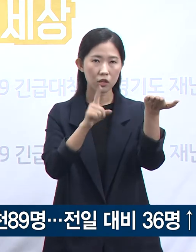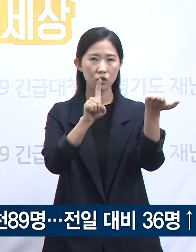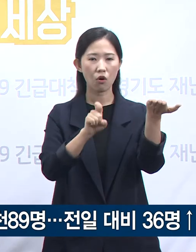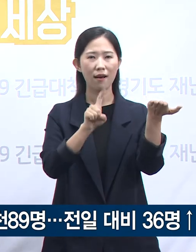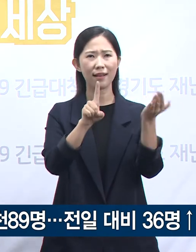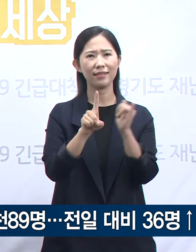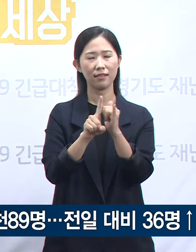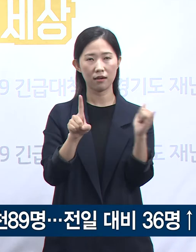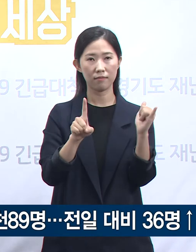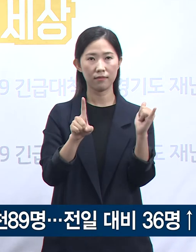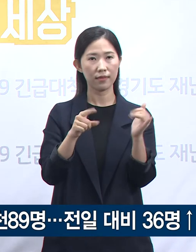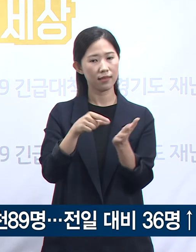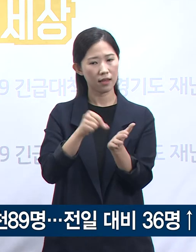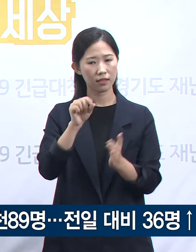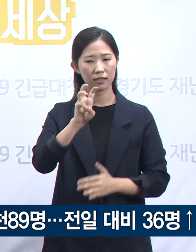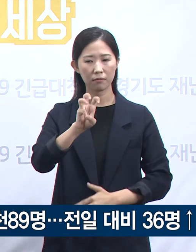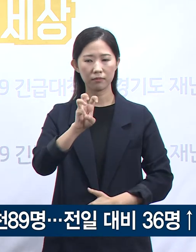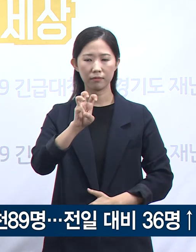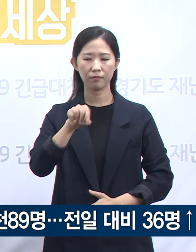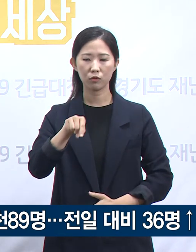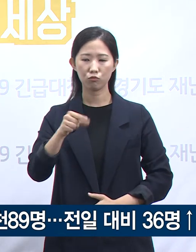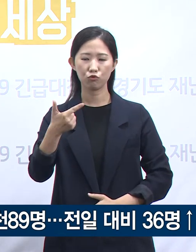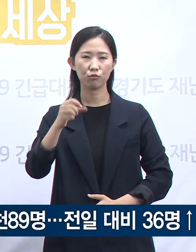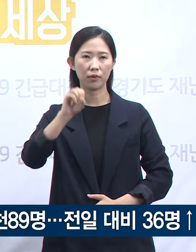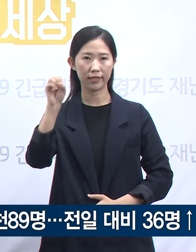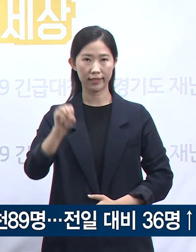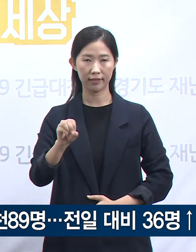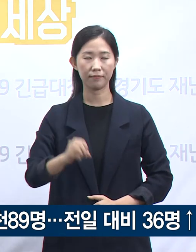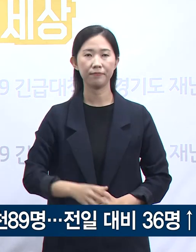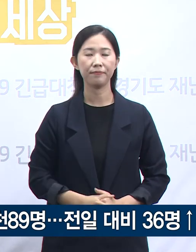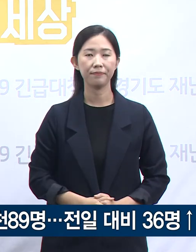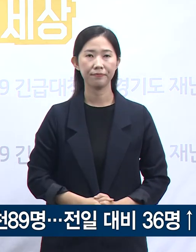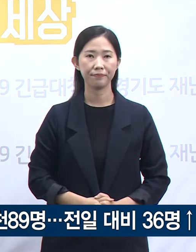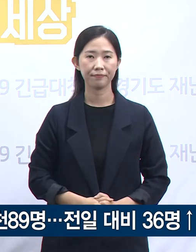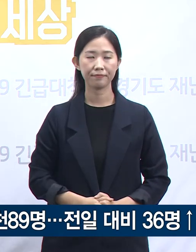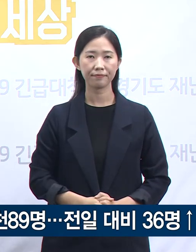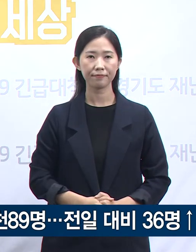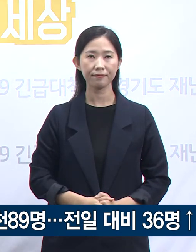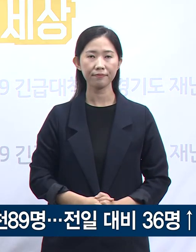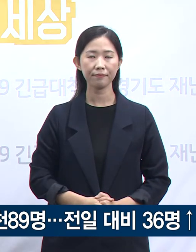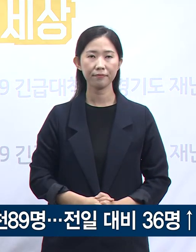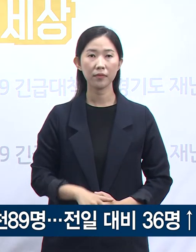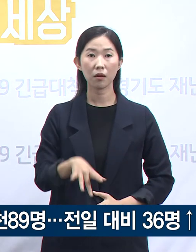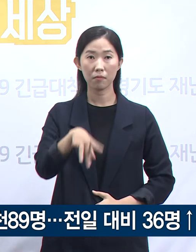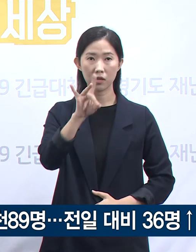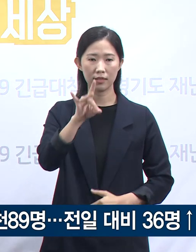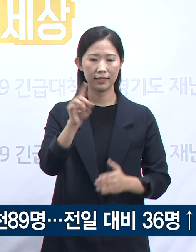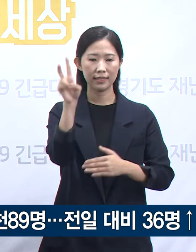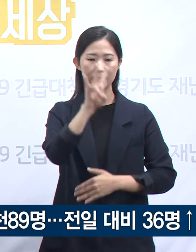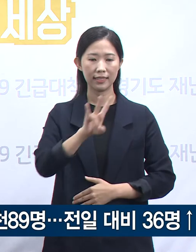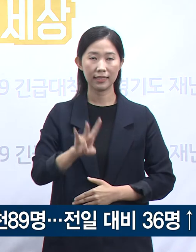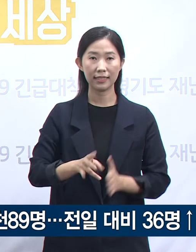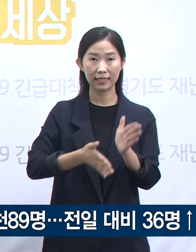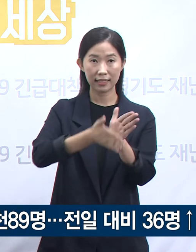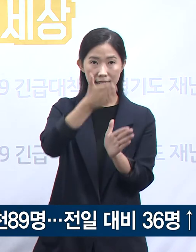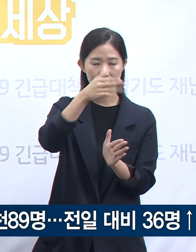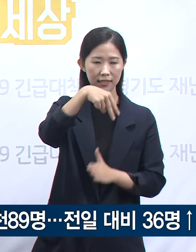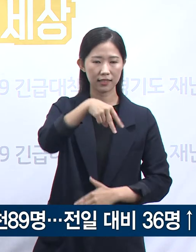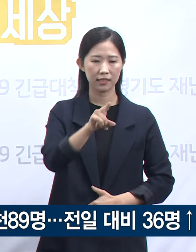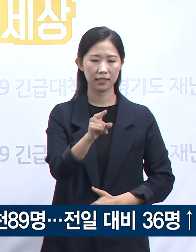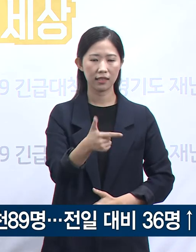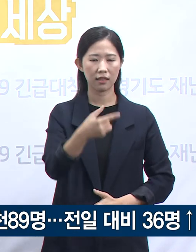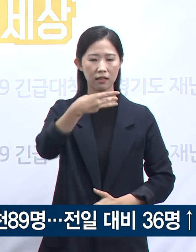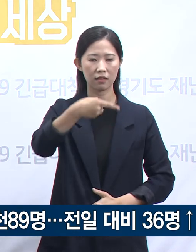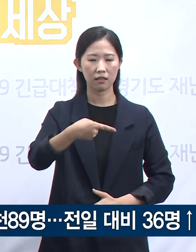.6%를 차지하고 있습니다. 다음으로 도내 주요 확진 상황에 대해 말씀드리겠습니다. 먼저 시흥 센트럴병원 관련 확진